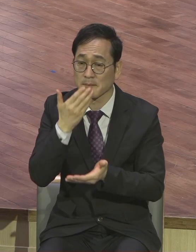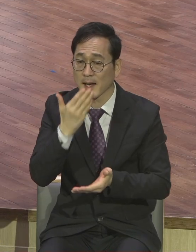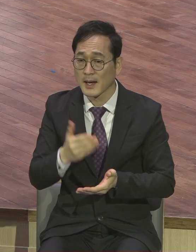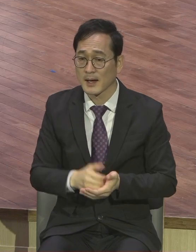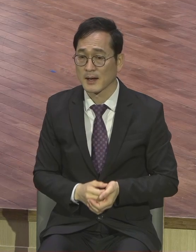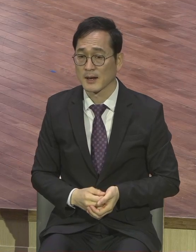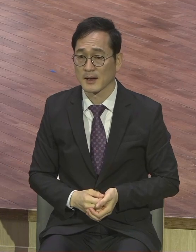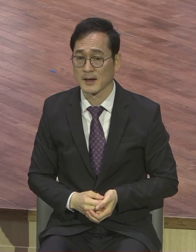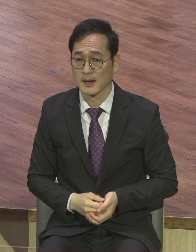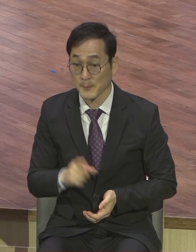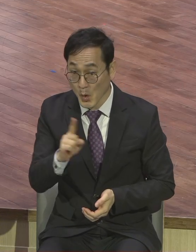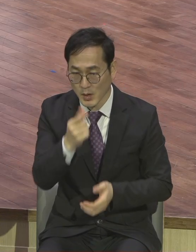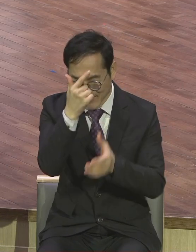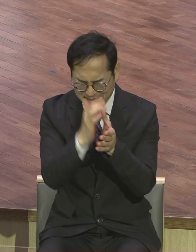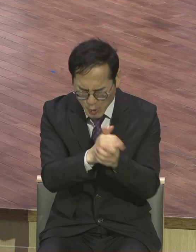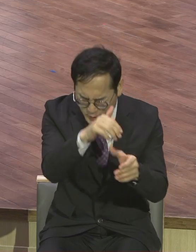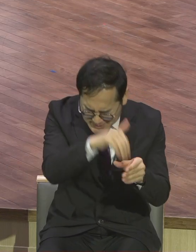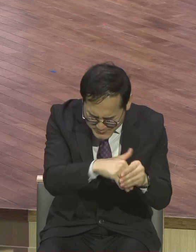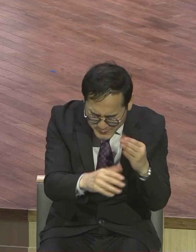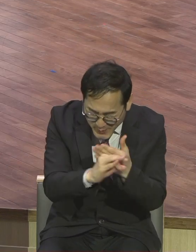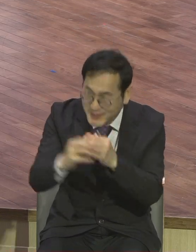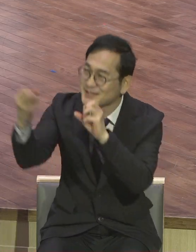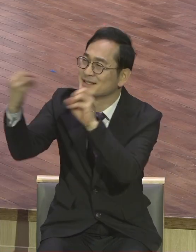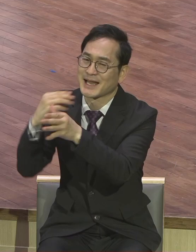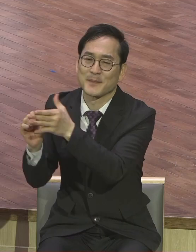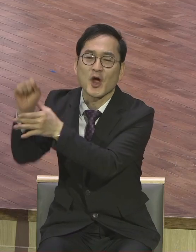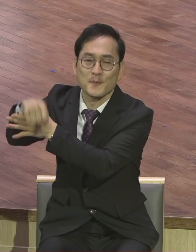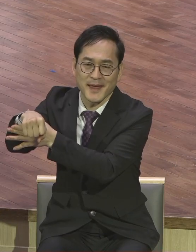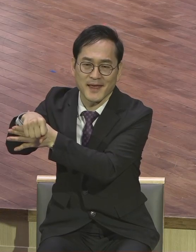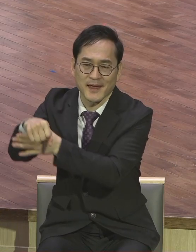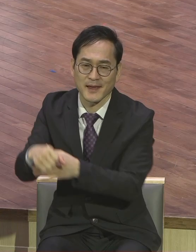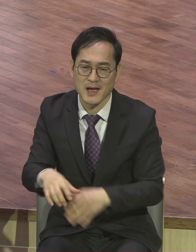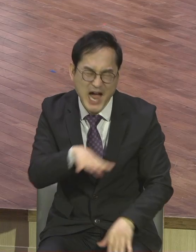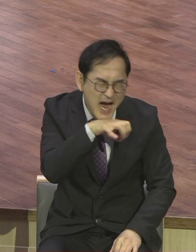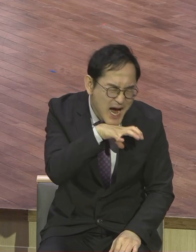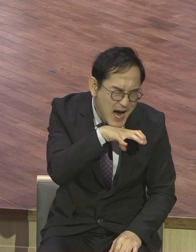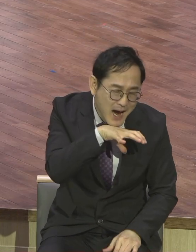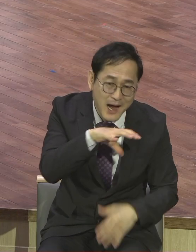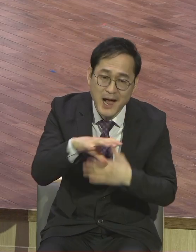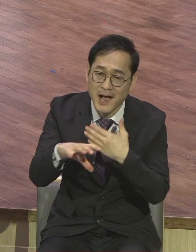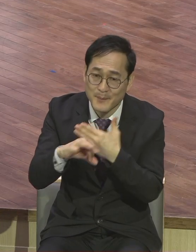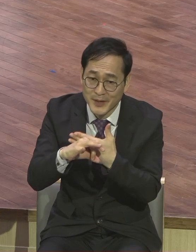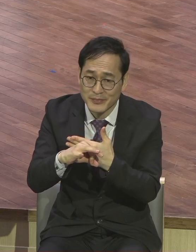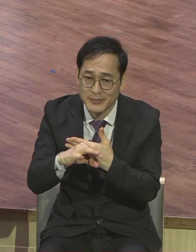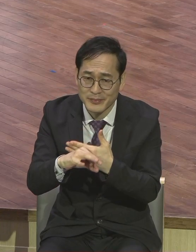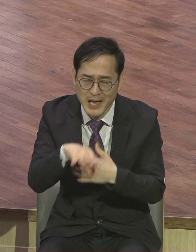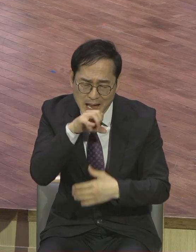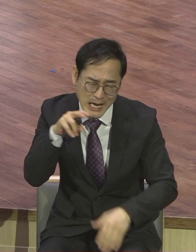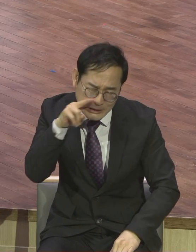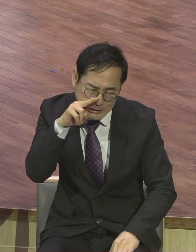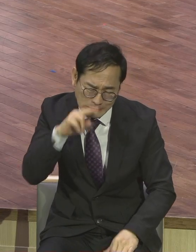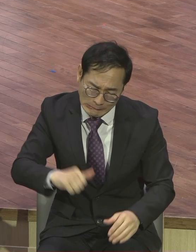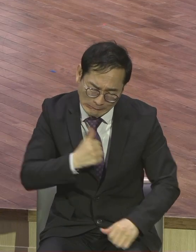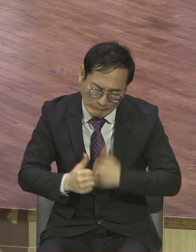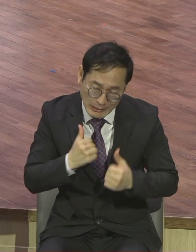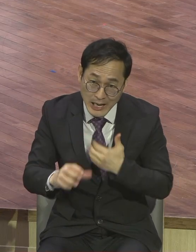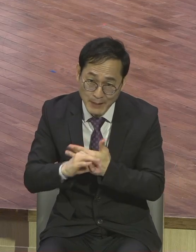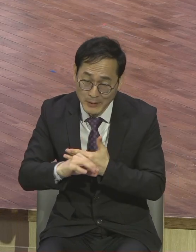여러분이 기도를 심었으면 응답을 받게 되고 불평, 원망과 시기와 질투와 불신한 걸 심어주면 그거 받게 되고